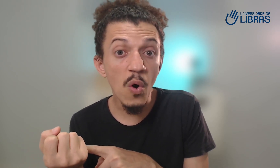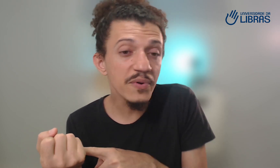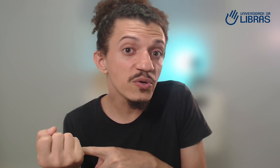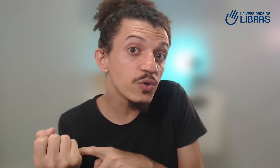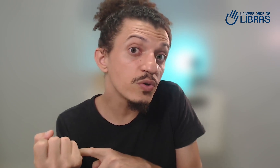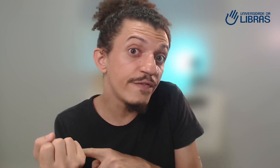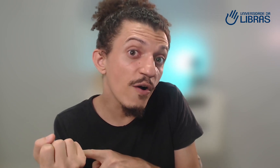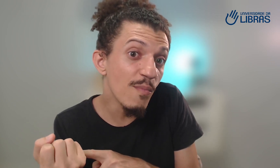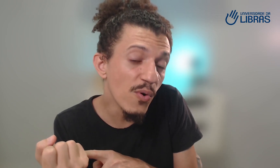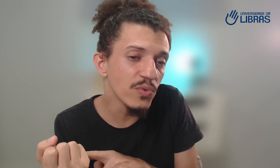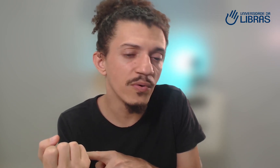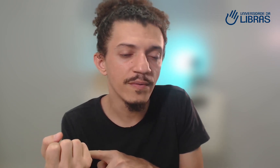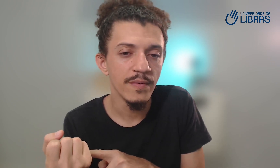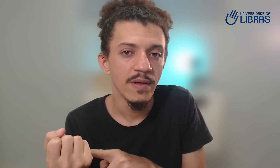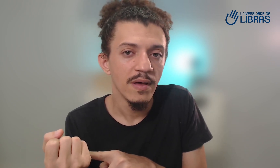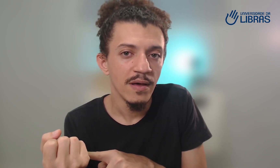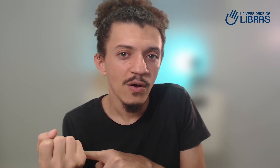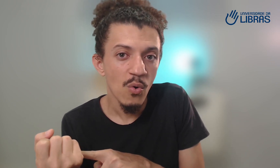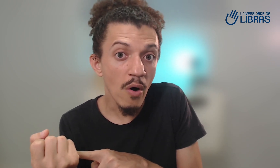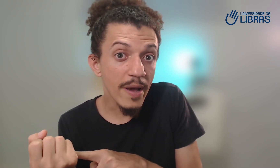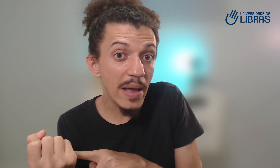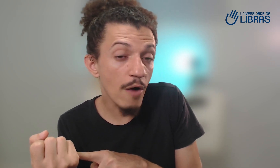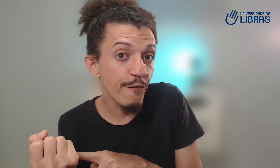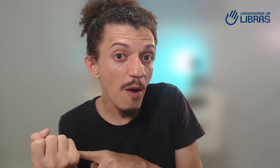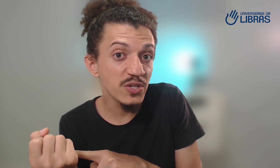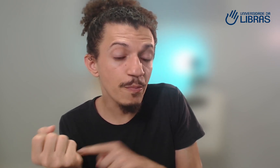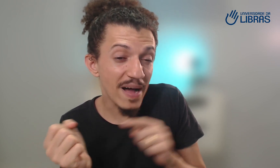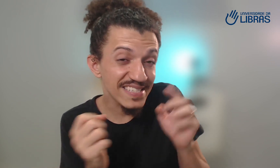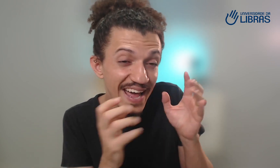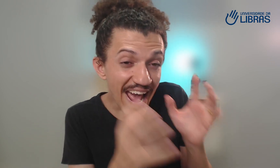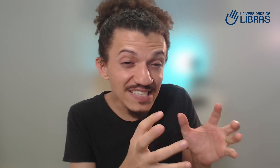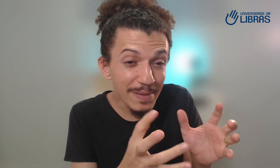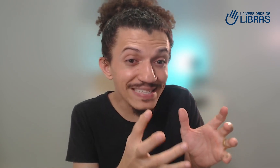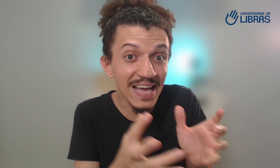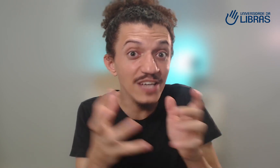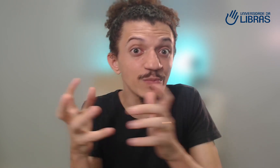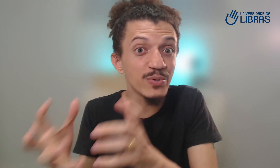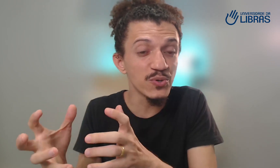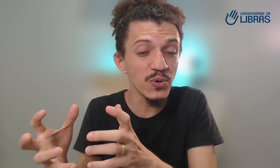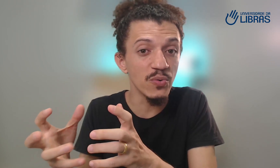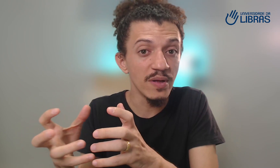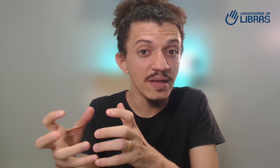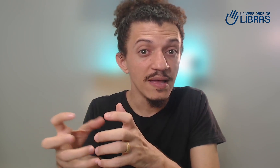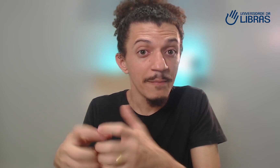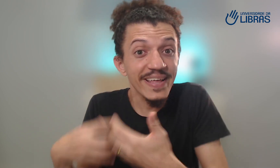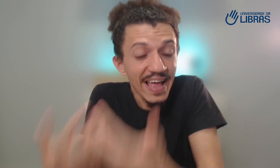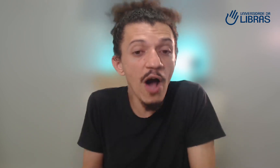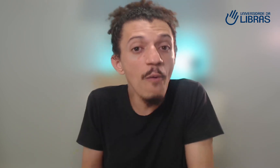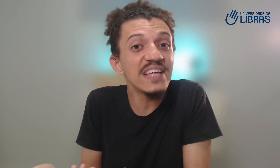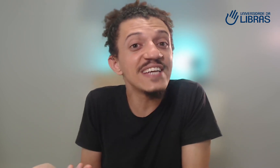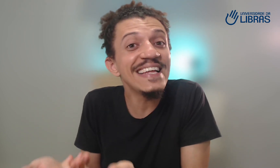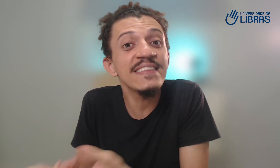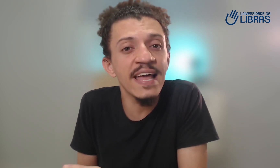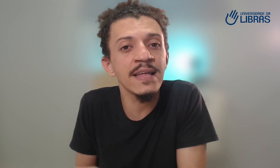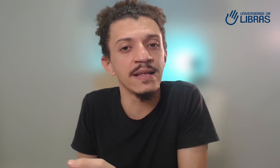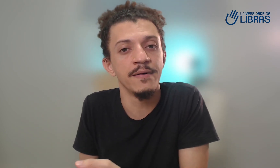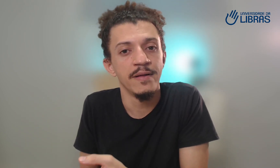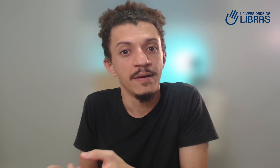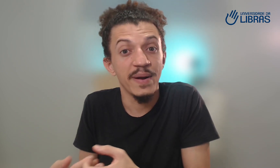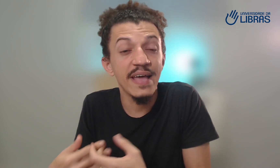como que o surdo vê o mundo? Qual que é a melhor forma de passar essa mensagem para o surdo para que realmente ele entenda, para que